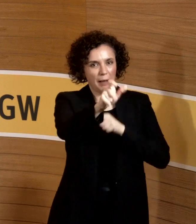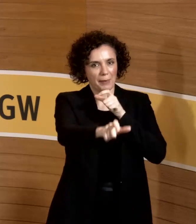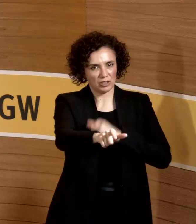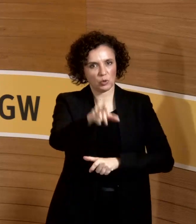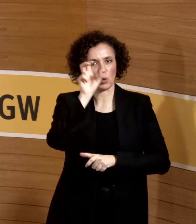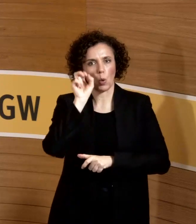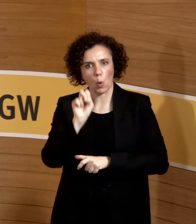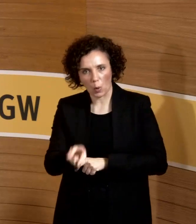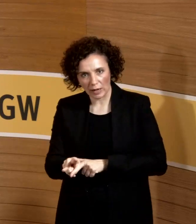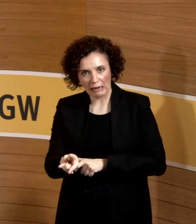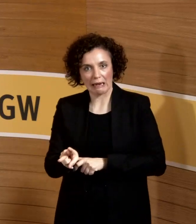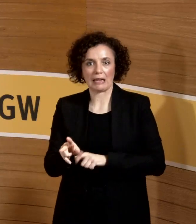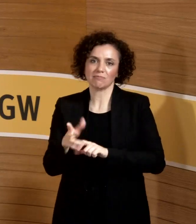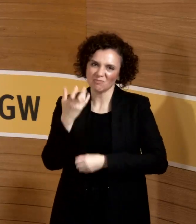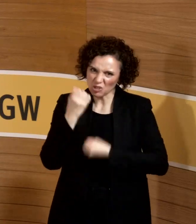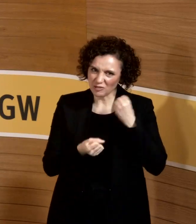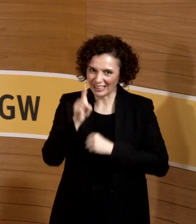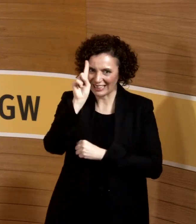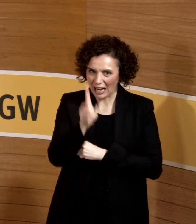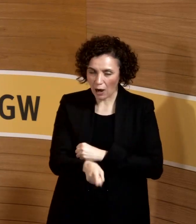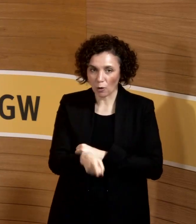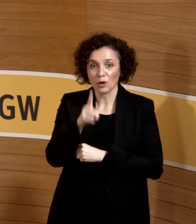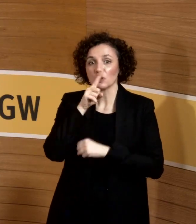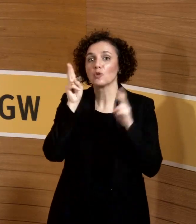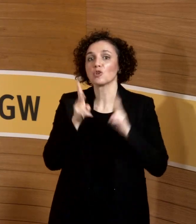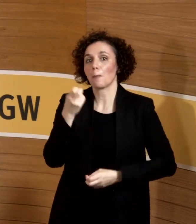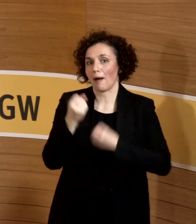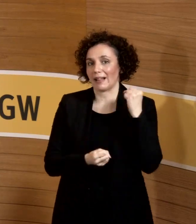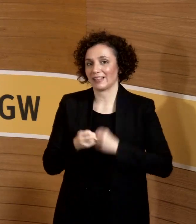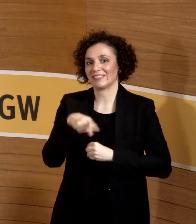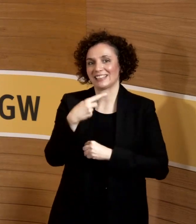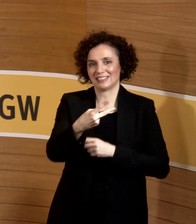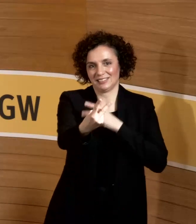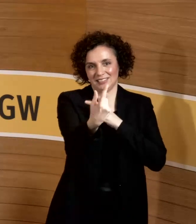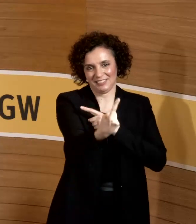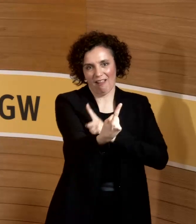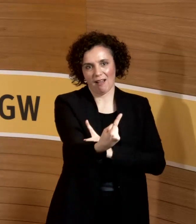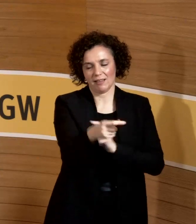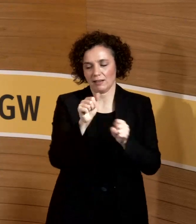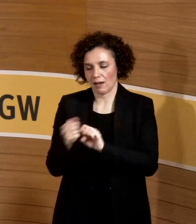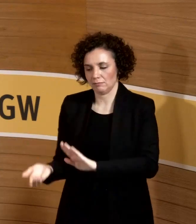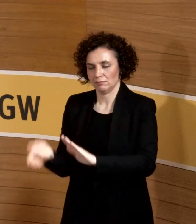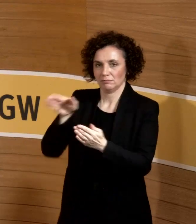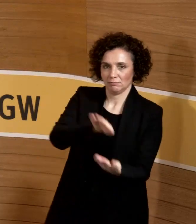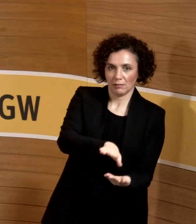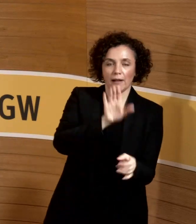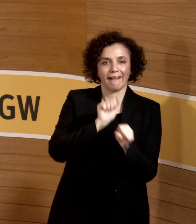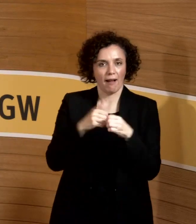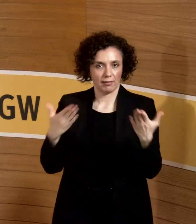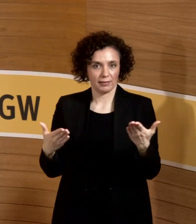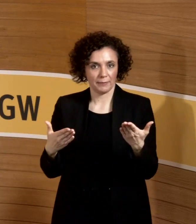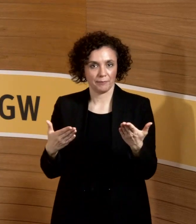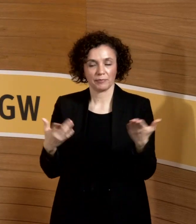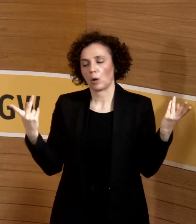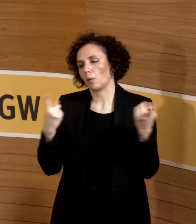Hilfsmittel, große Hilfsmittel, auch für Nichtschwangere natürlich. Da fängt es ja auch schon mal an, anlasslose oder anlassunabhängige